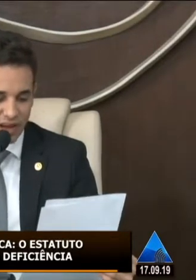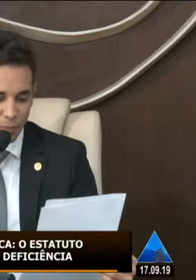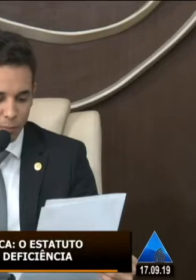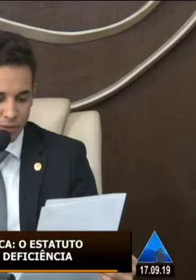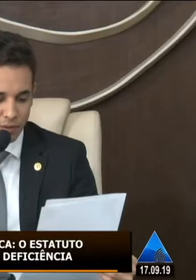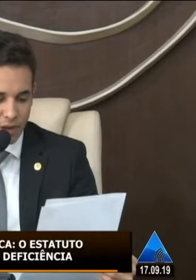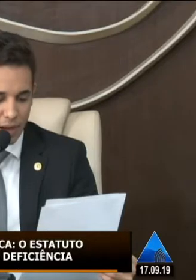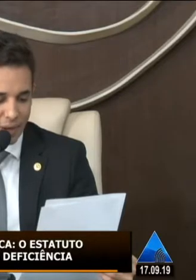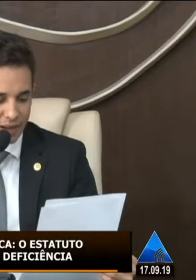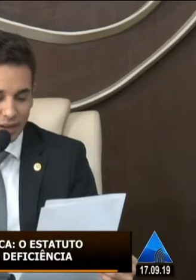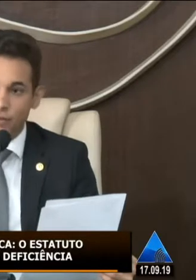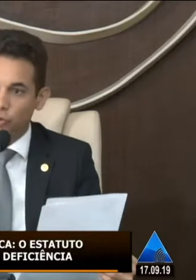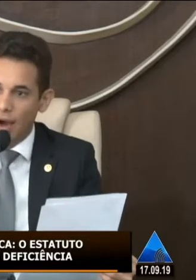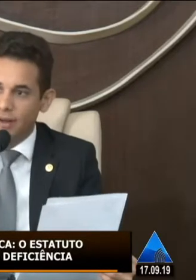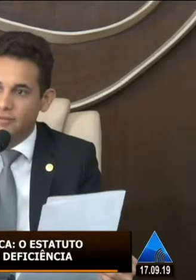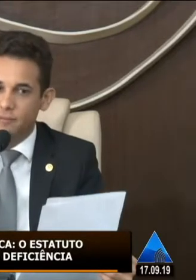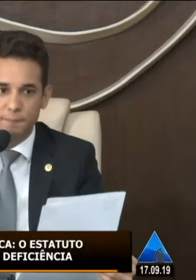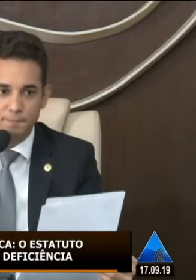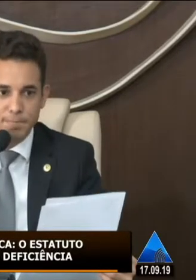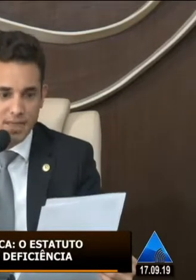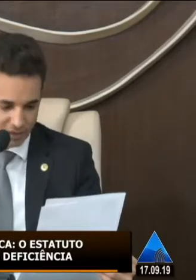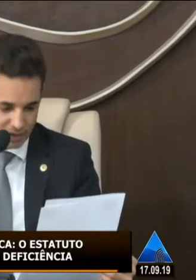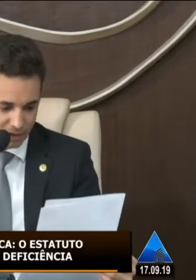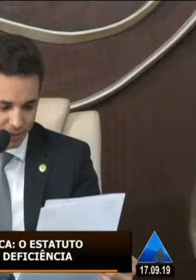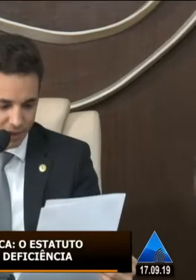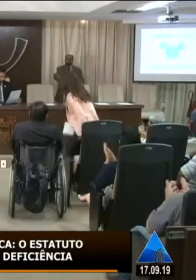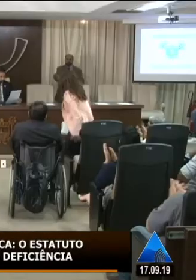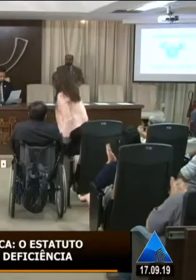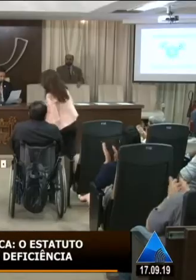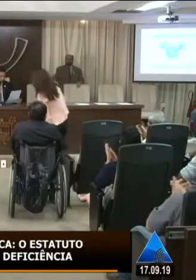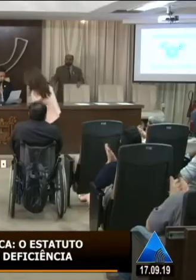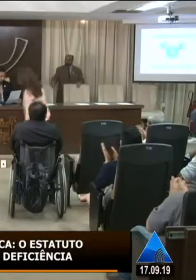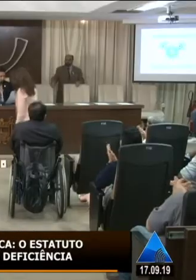da SESAP, a Marilene Soares, está aqui também.